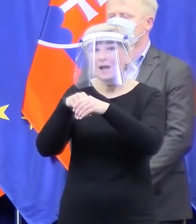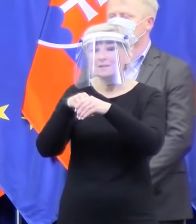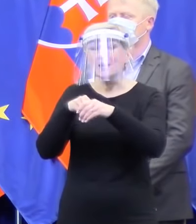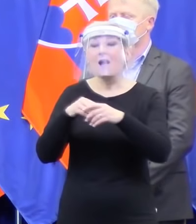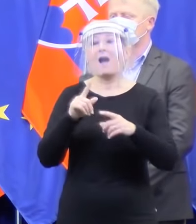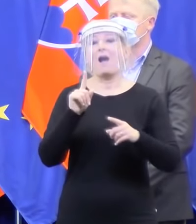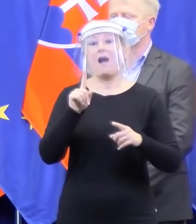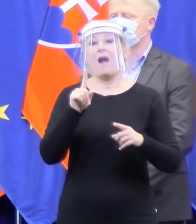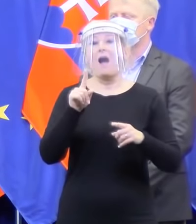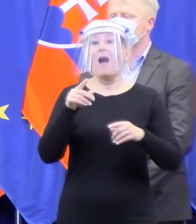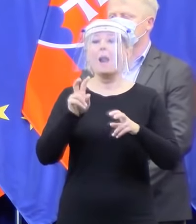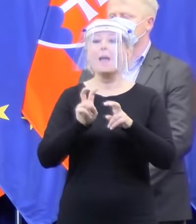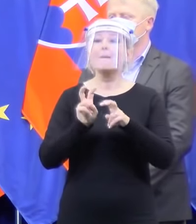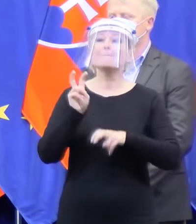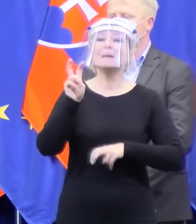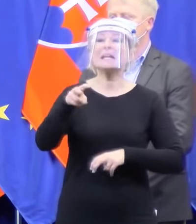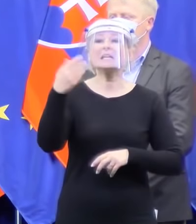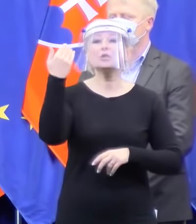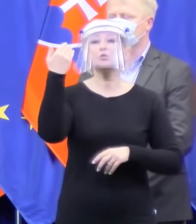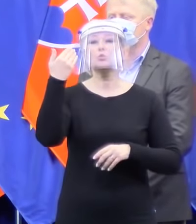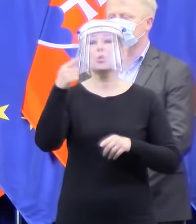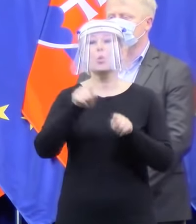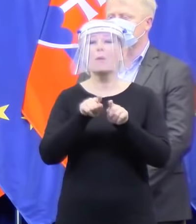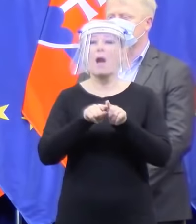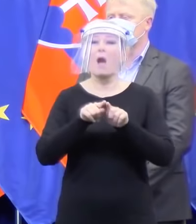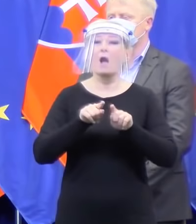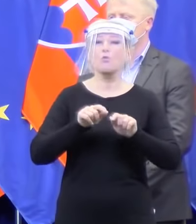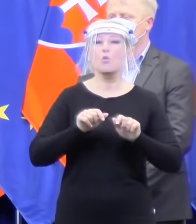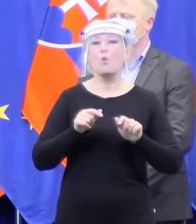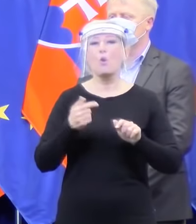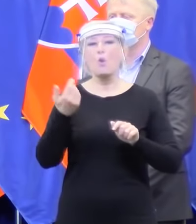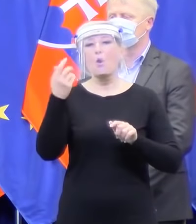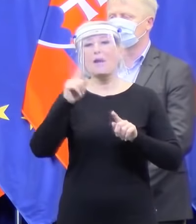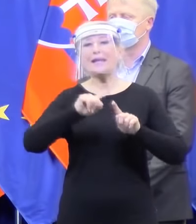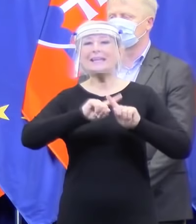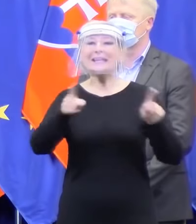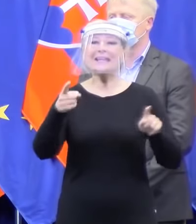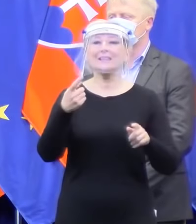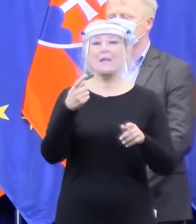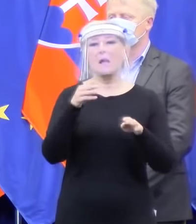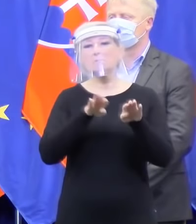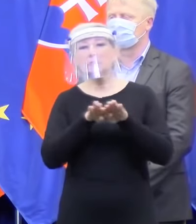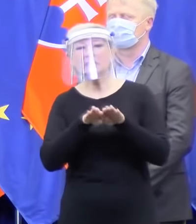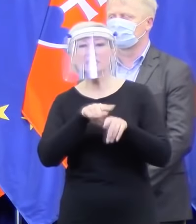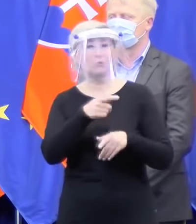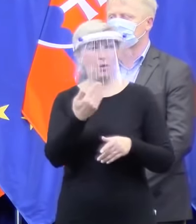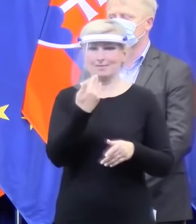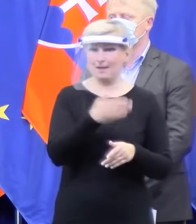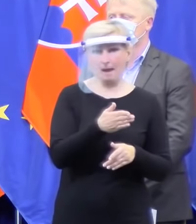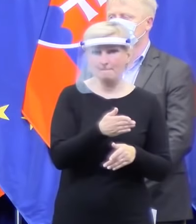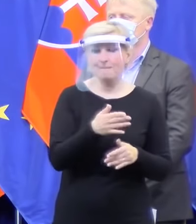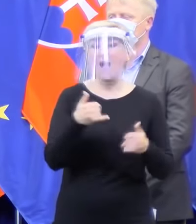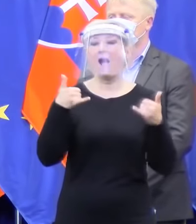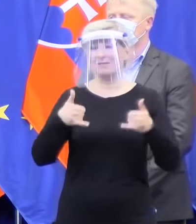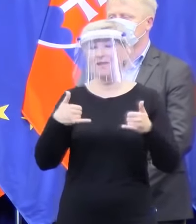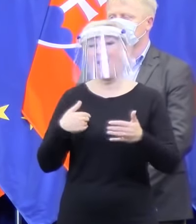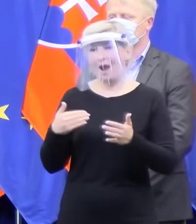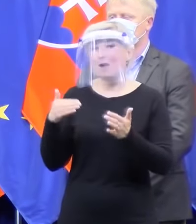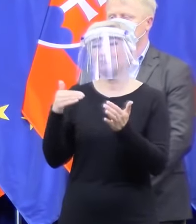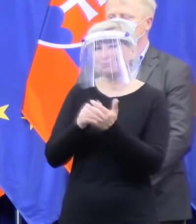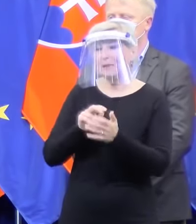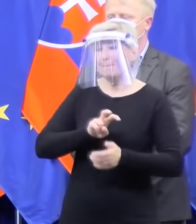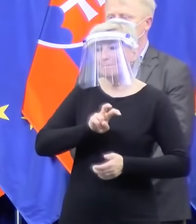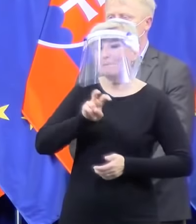k ním prístup tí, ktorí by chránili verejné zdravie, aby mohli cieľene takto ľudí upozorniť. Pozor, ste ohrození. Takto